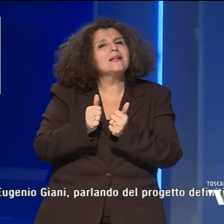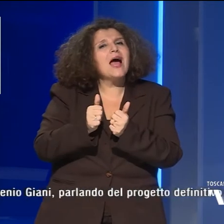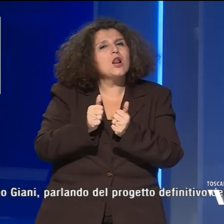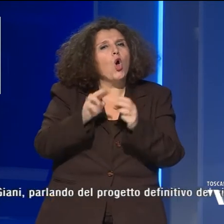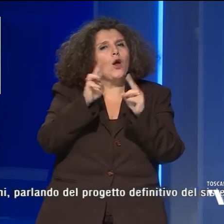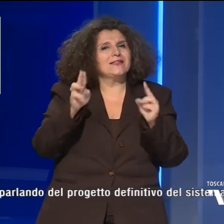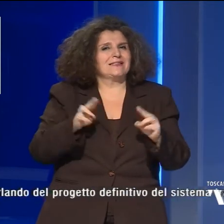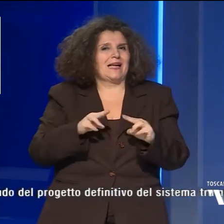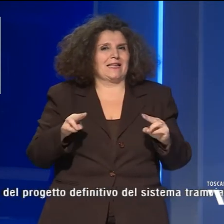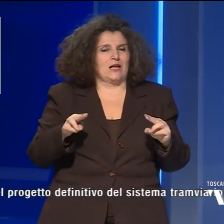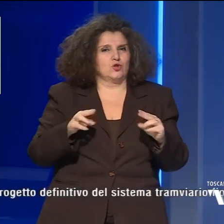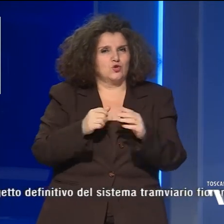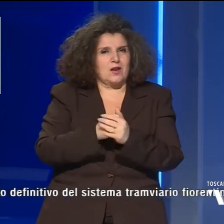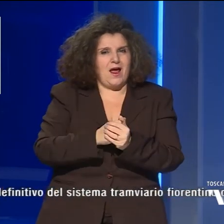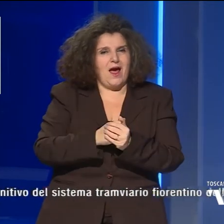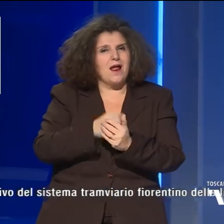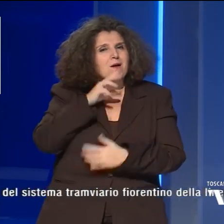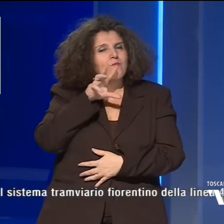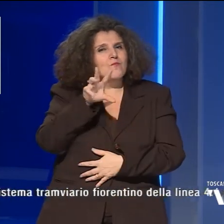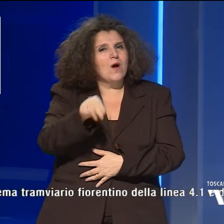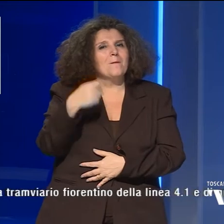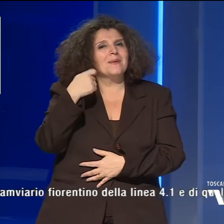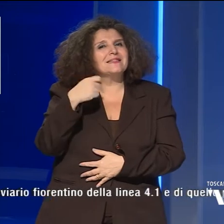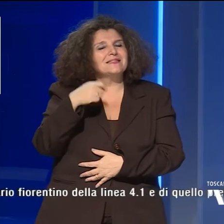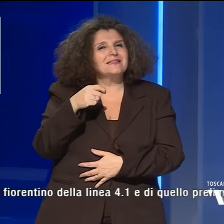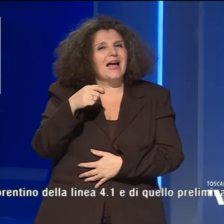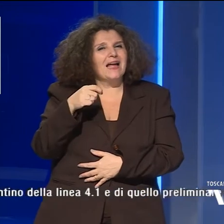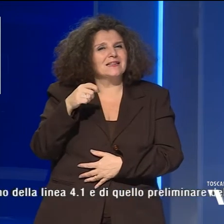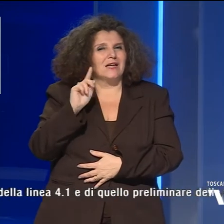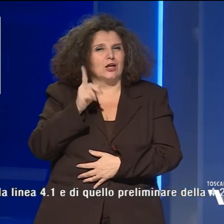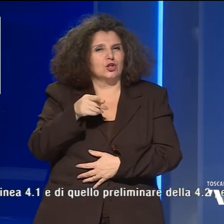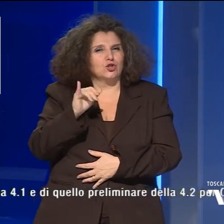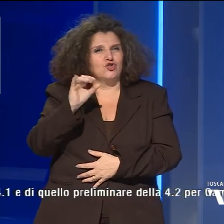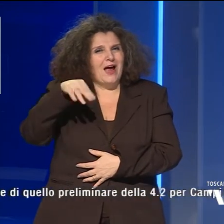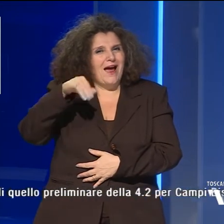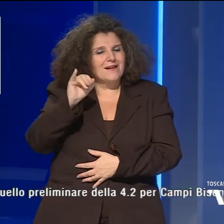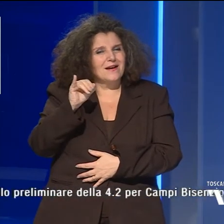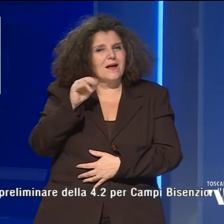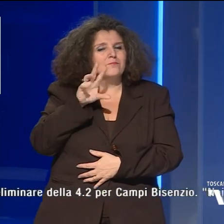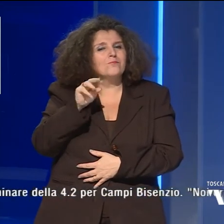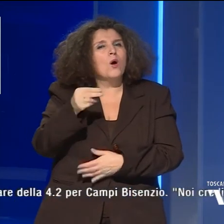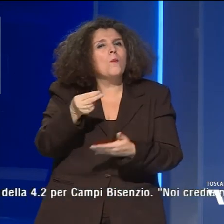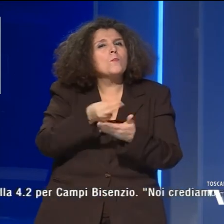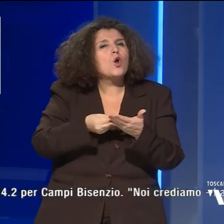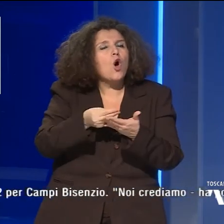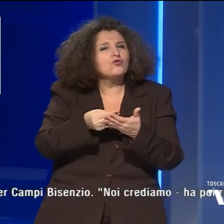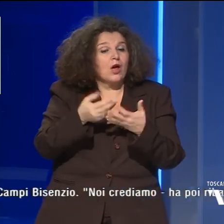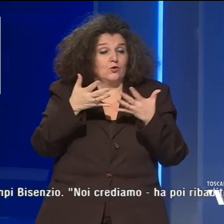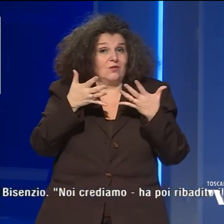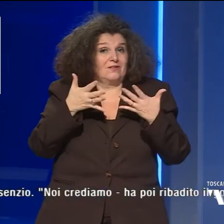internazionale. Lo ha detto il Presidente della Regione Toscana Gianni parlando del progetto definitivo